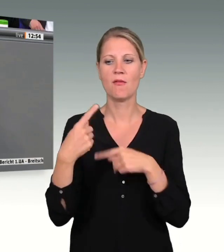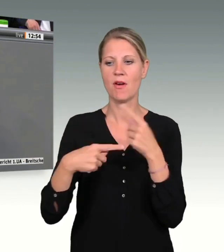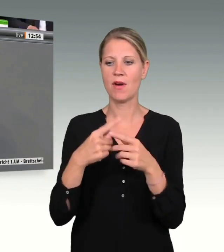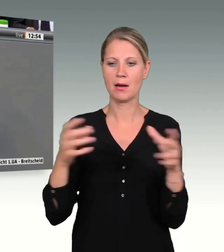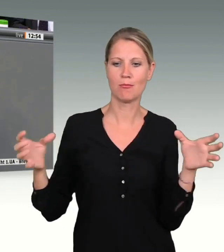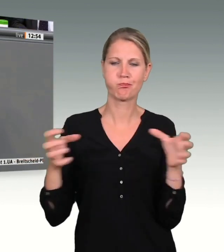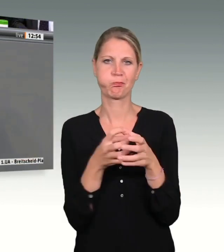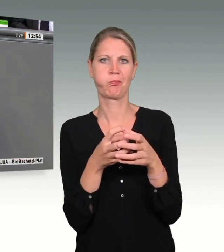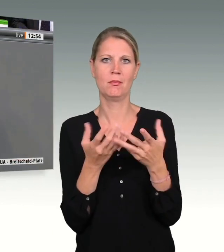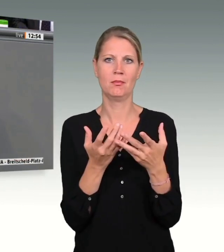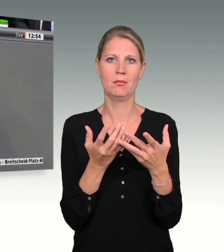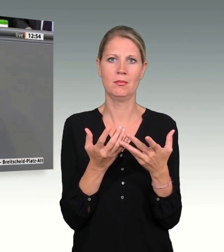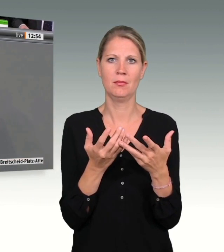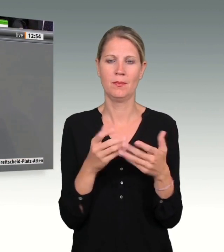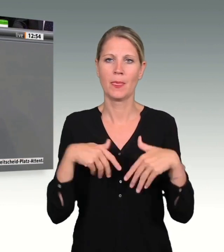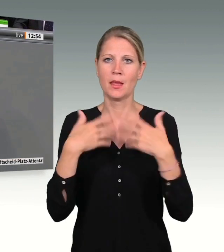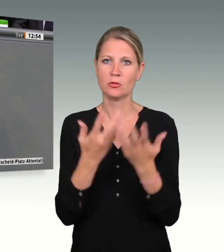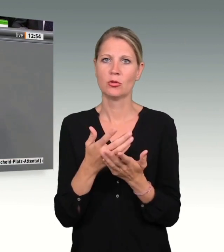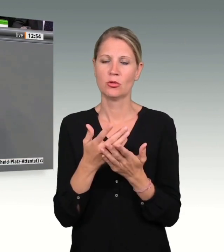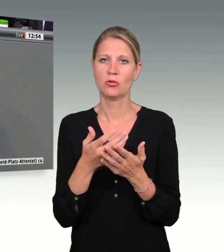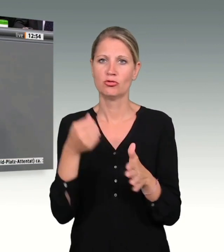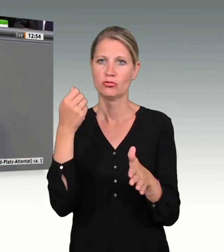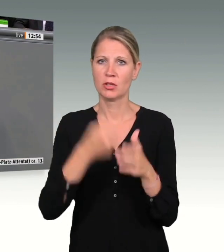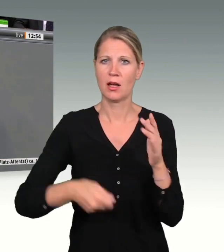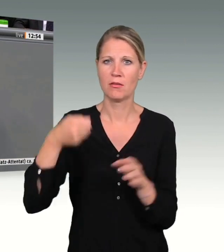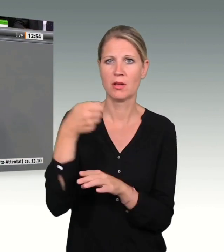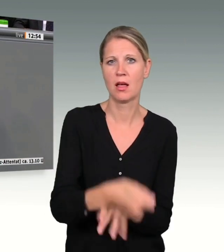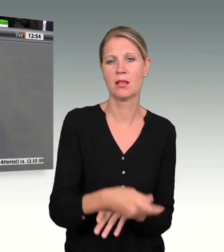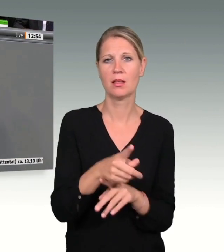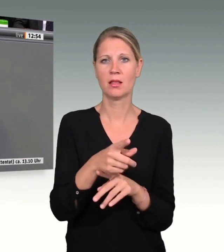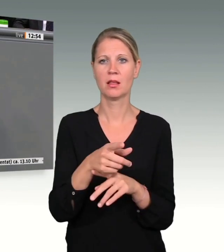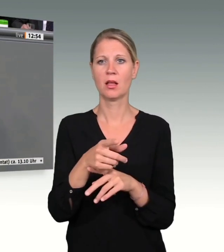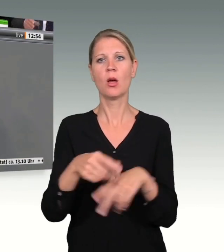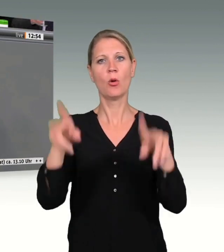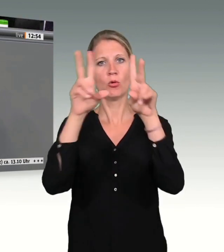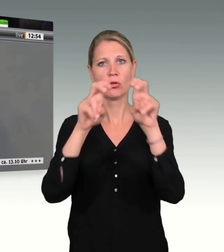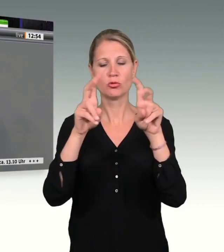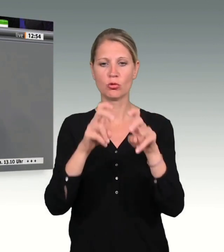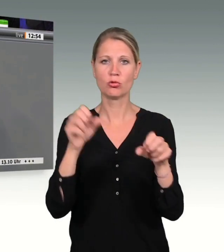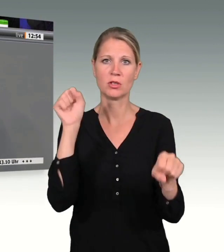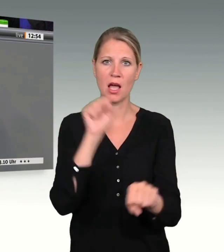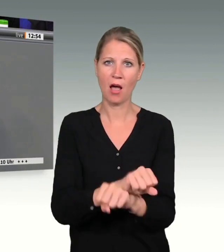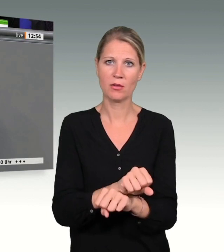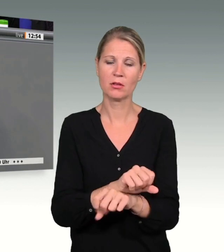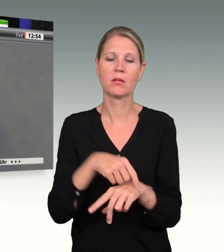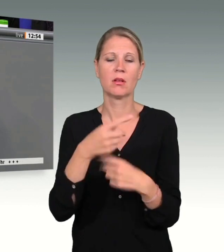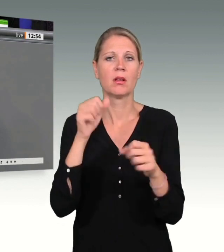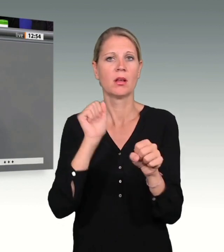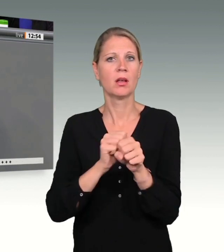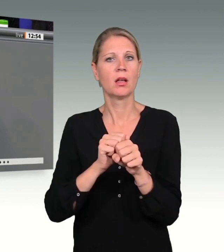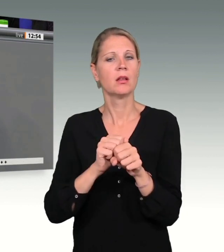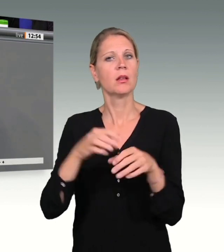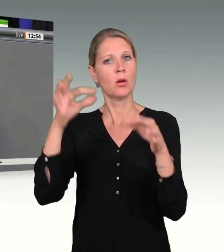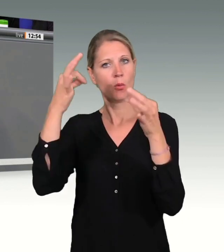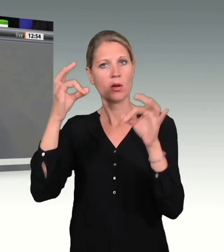Straftaten eine Untersuchungshaft und eine Aburteilung möglich erscheinen. Auch das hat sich durch diesen Untersuchungsausschuss geändert.